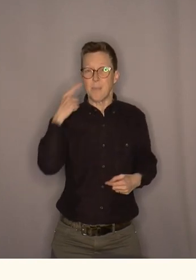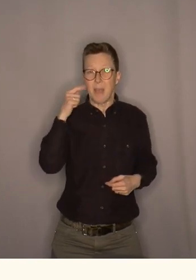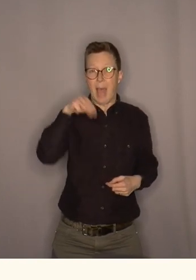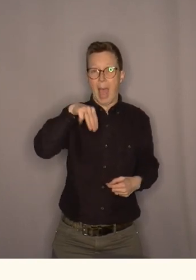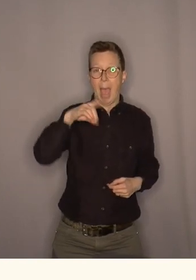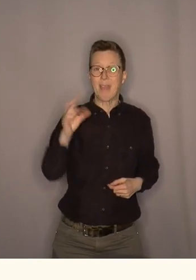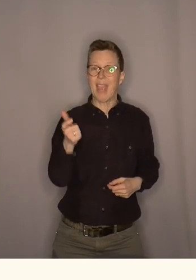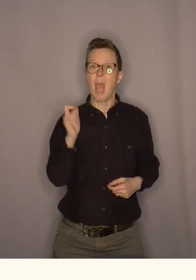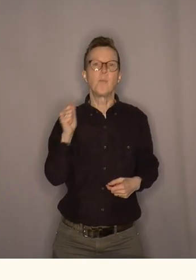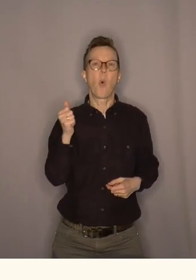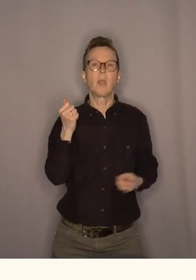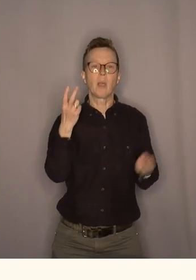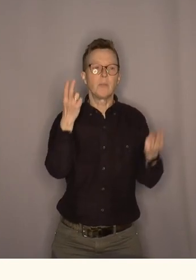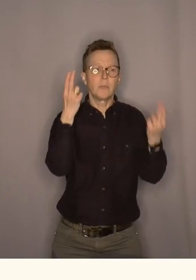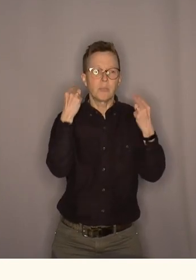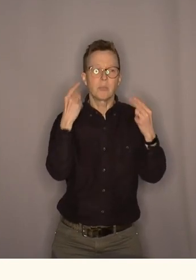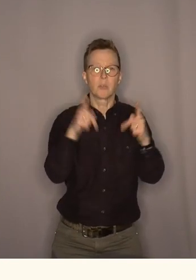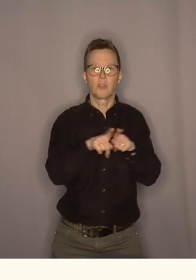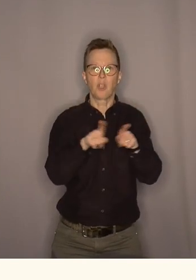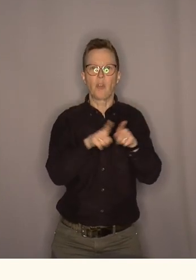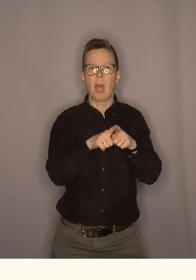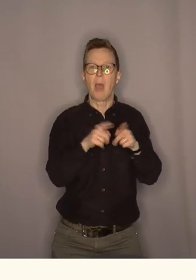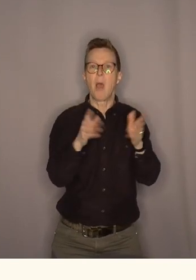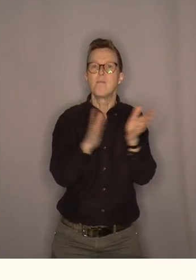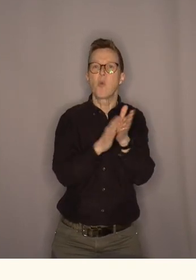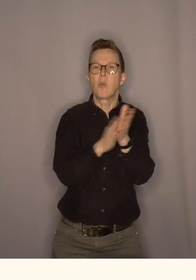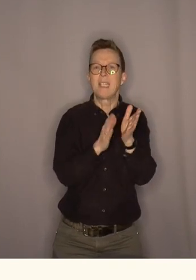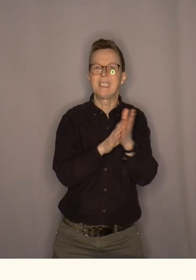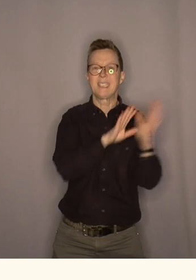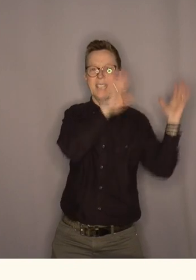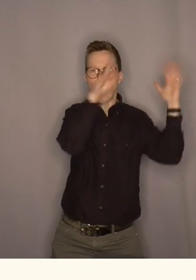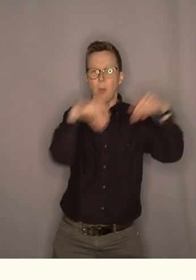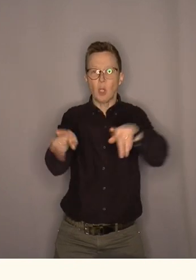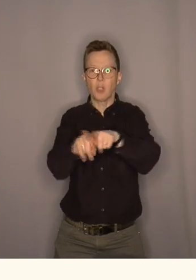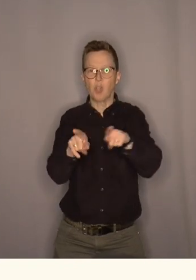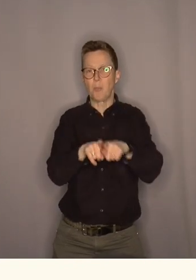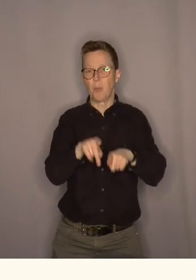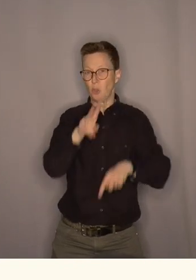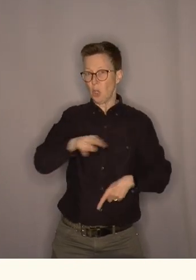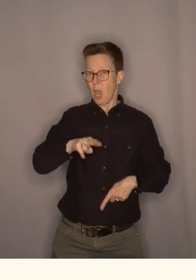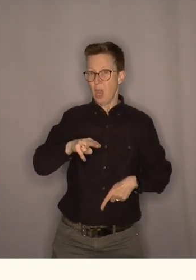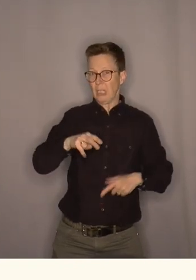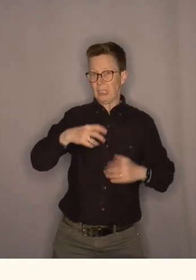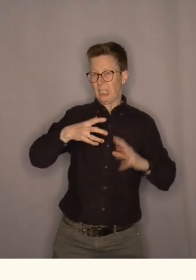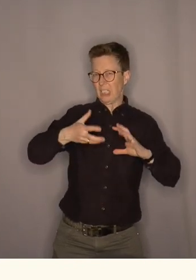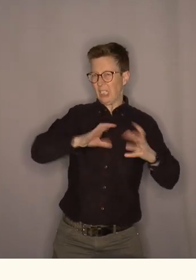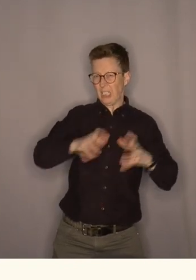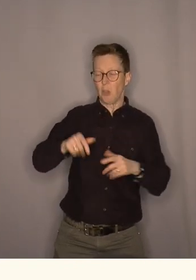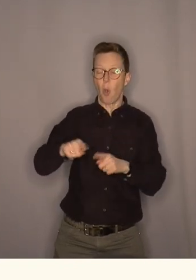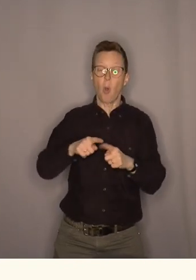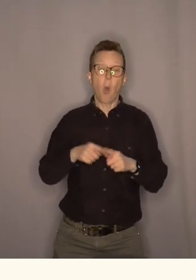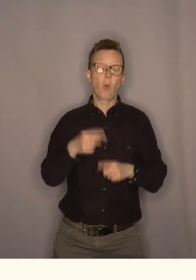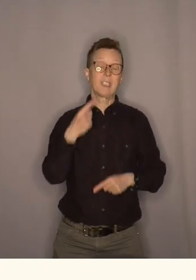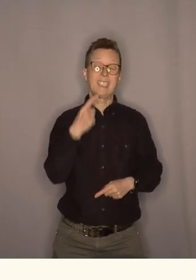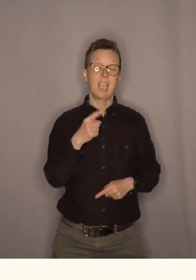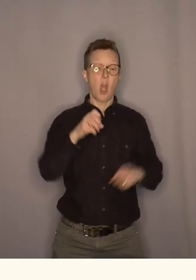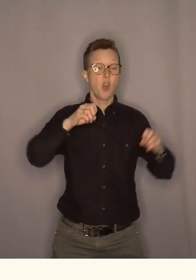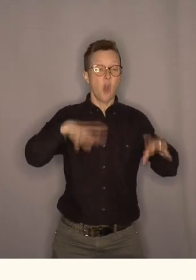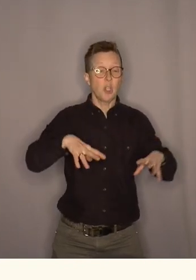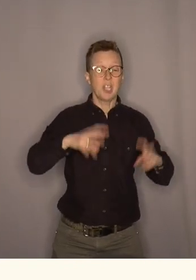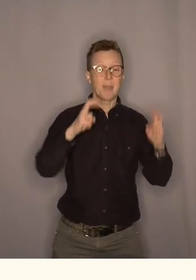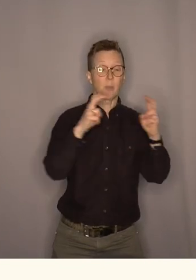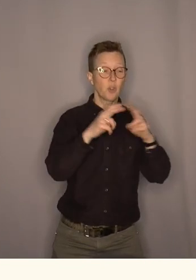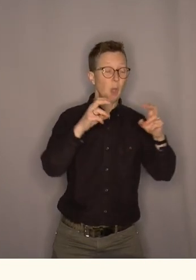MDG aldri skal gi etter for den populistiske bølgen som har ridd Norge som en mare. Hvor man sier at løsningene på strømkrisen på